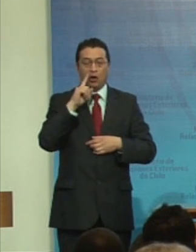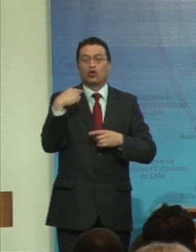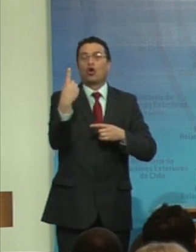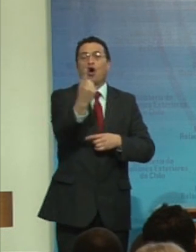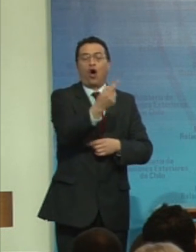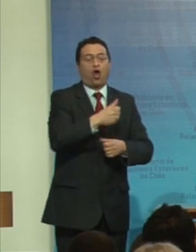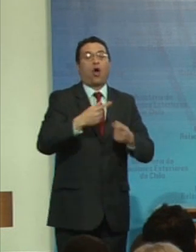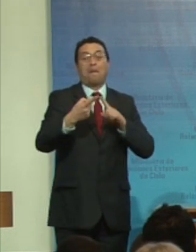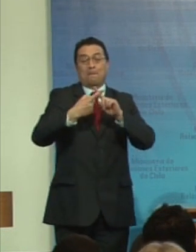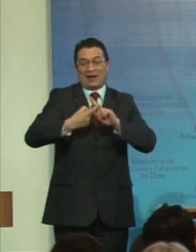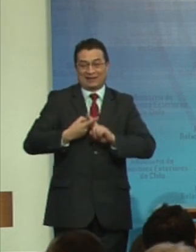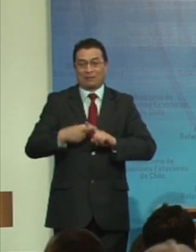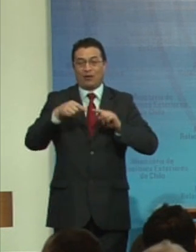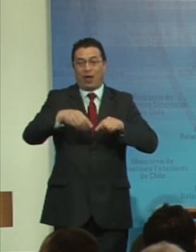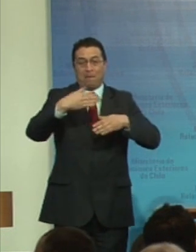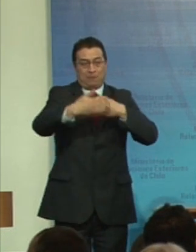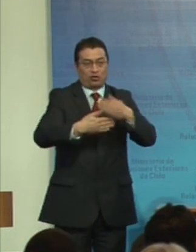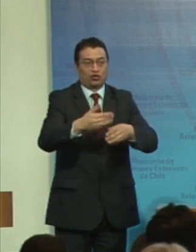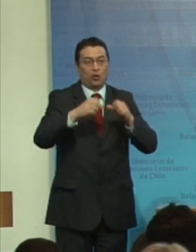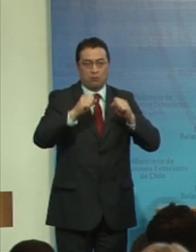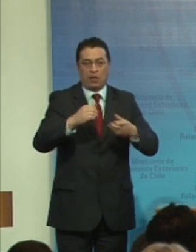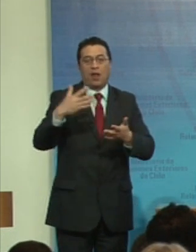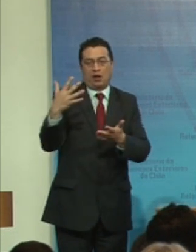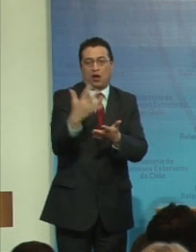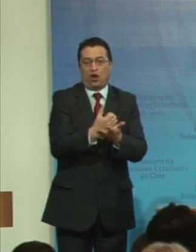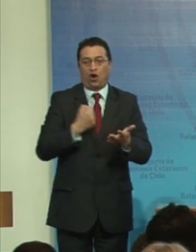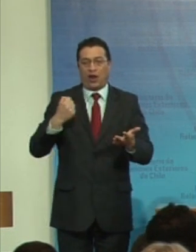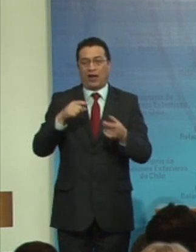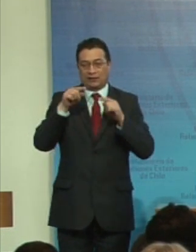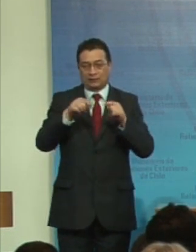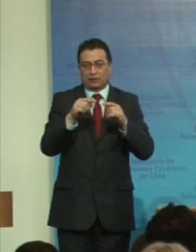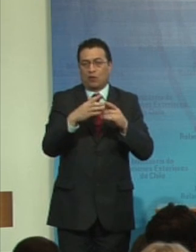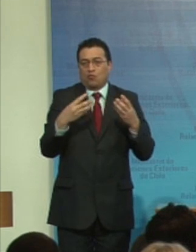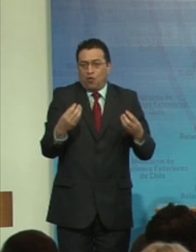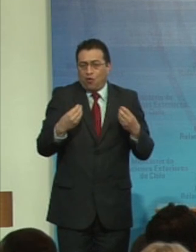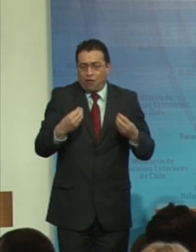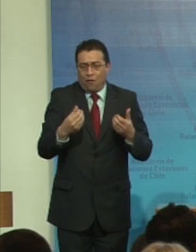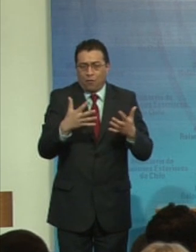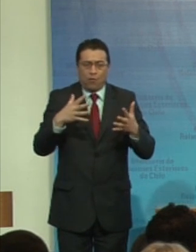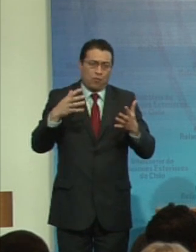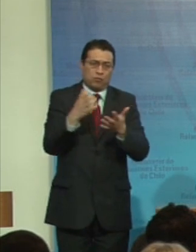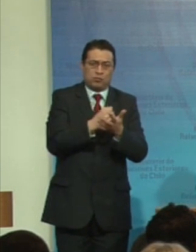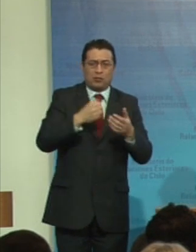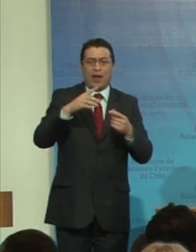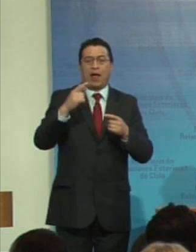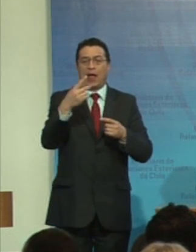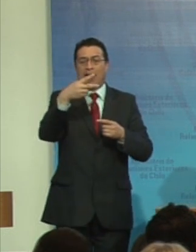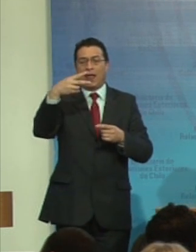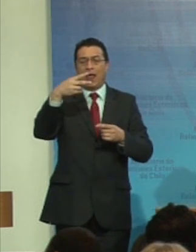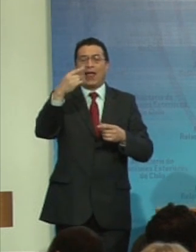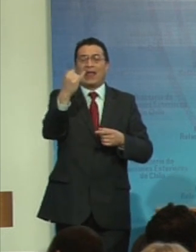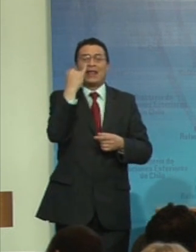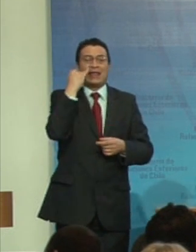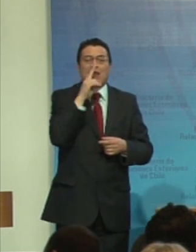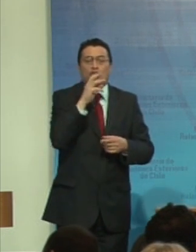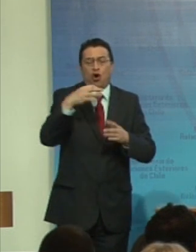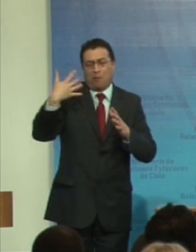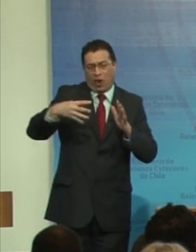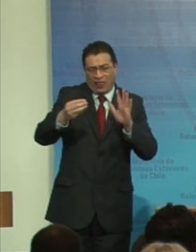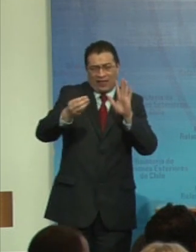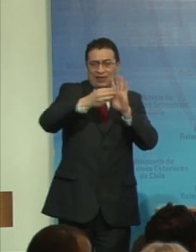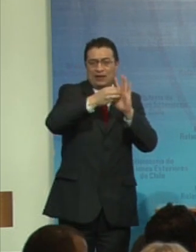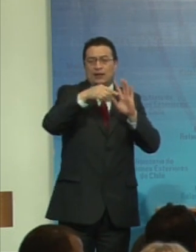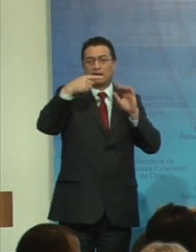proceso de haber podido lograr ese tremendo hito en derechos humanos que recogía